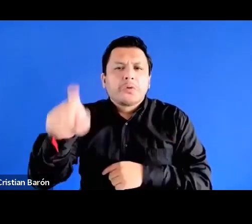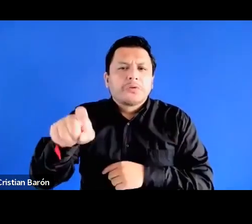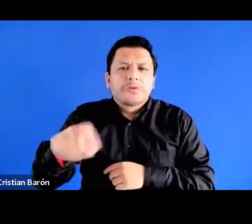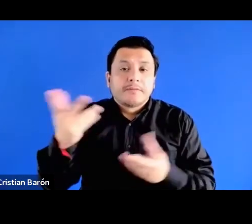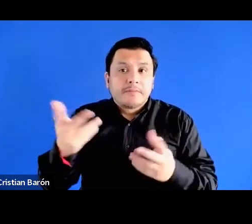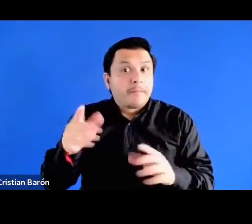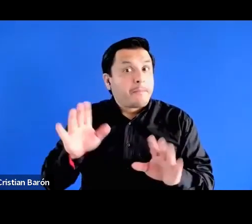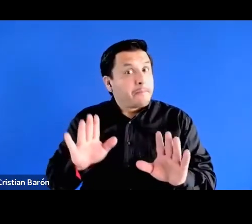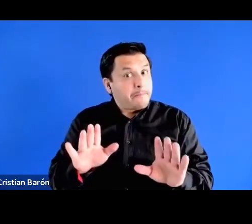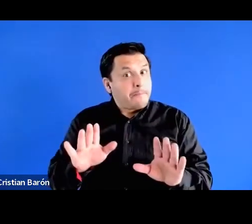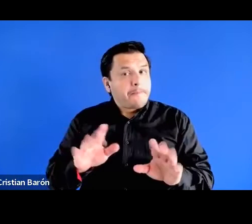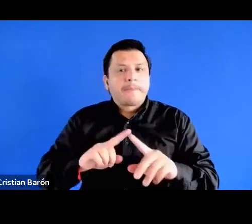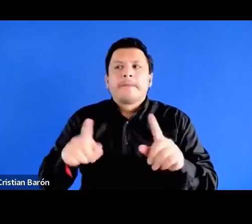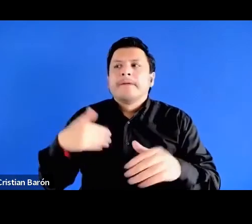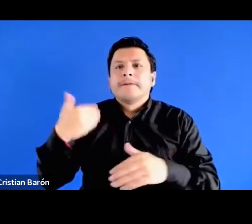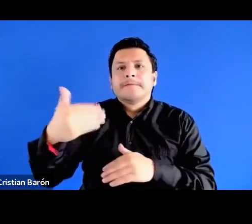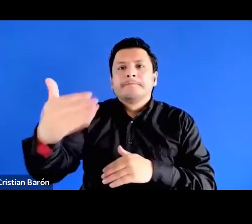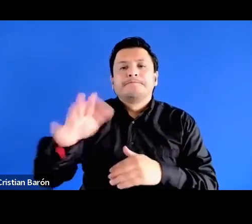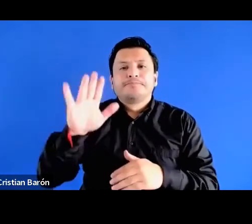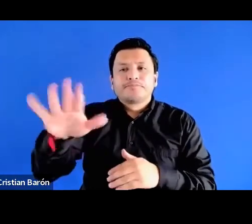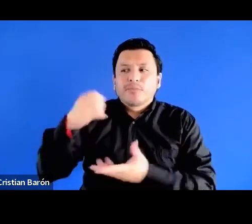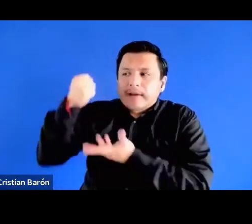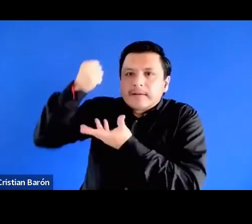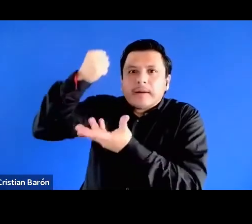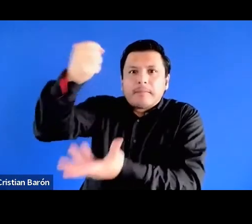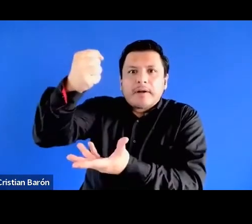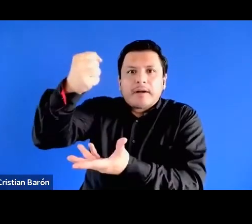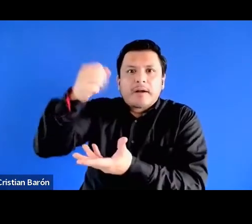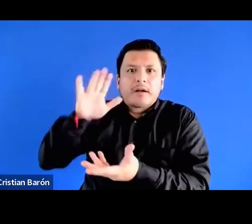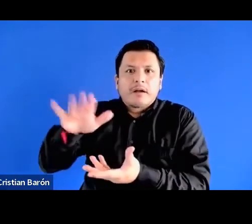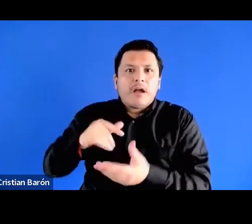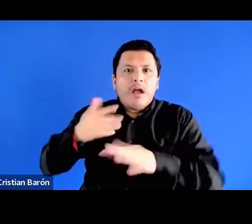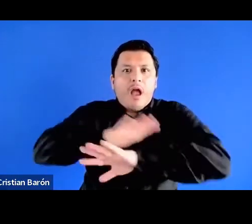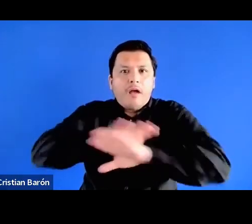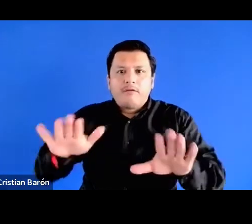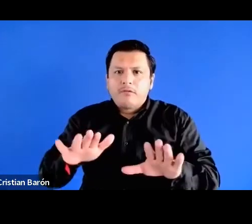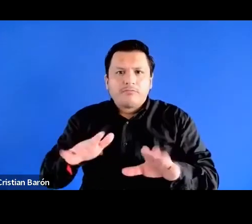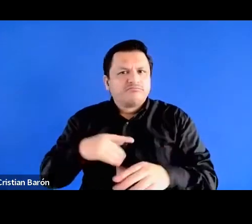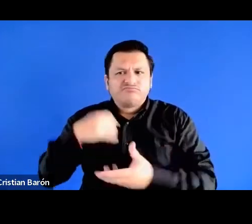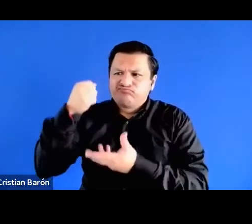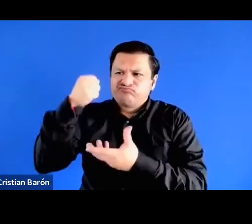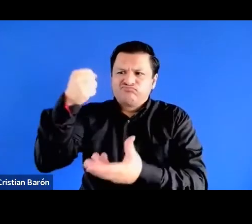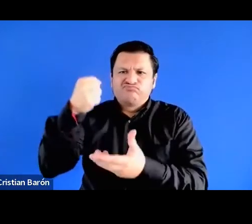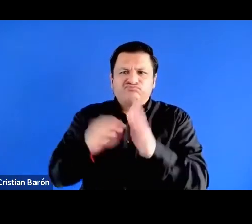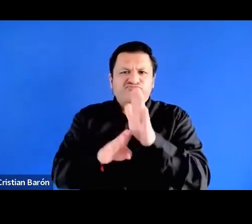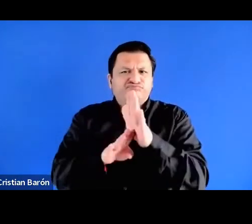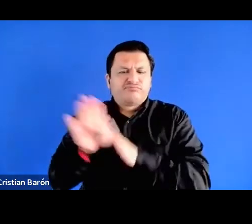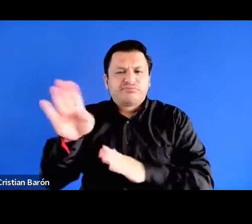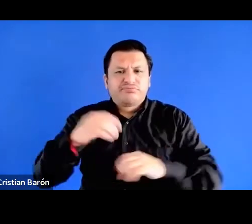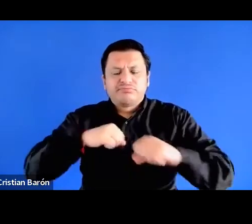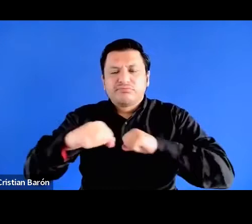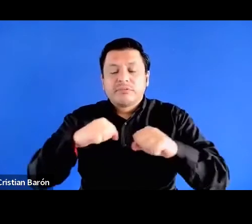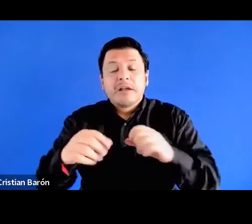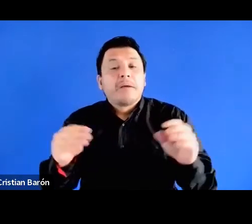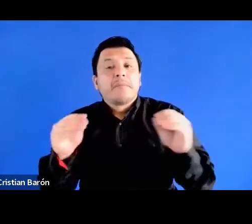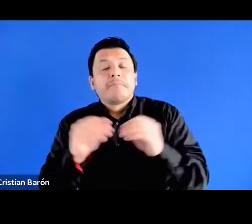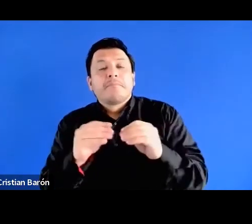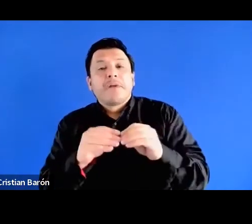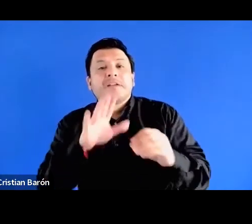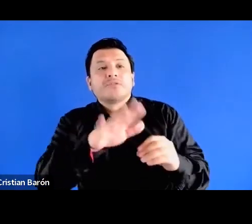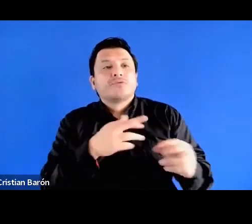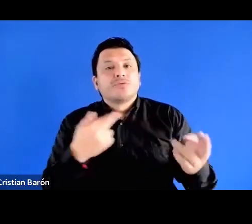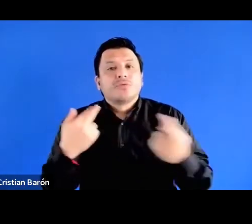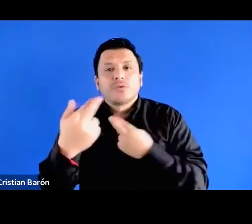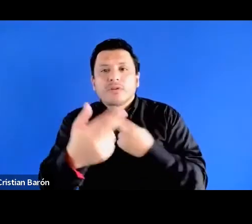embargo el capitalismo pues no ha desaparecido al contrario se ha fortalecido y además no ha desaparecido tampoco la relación